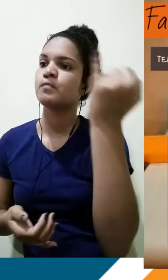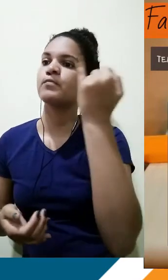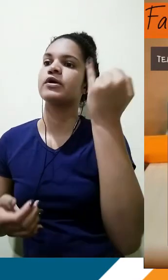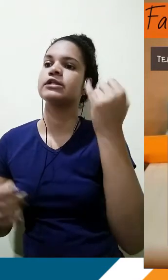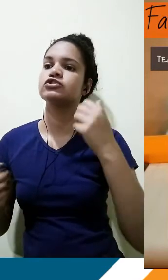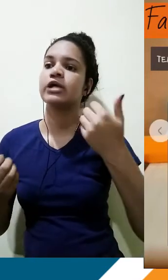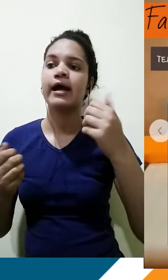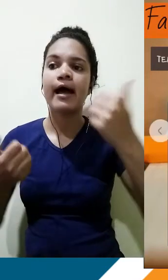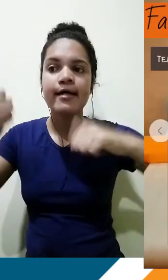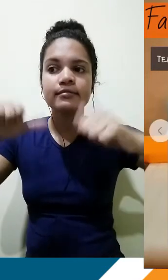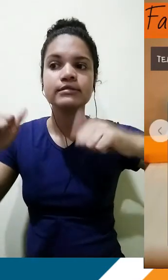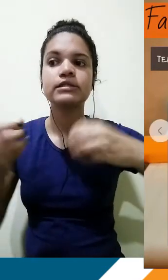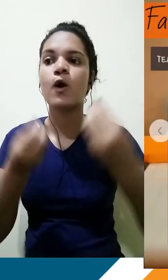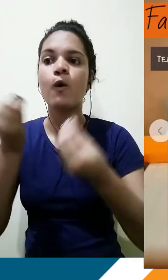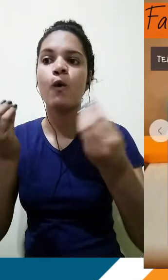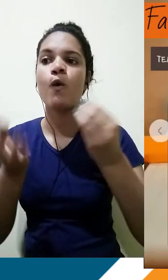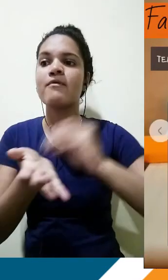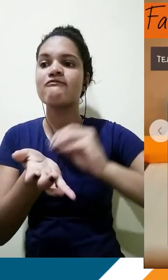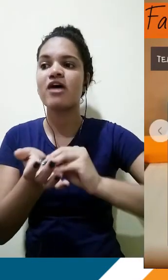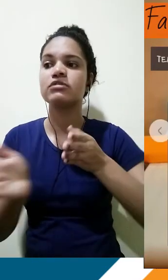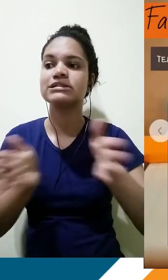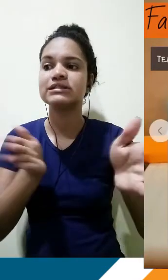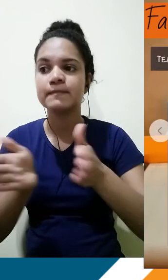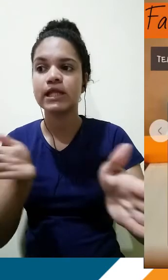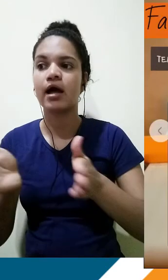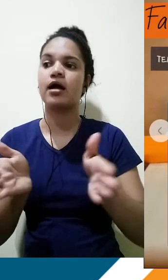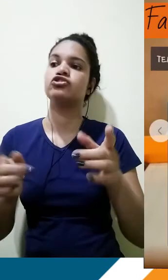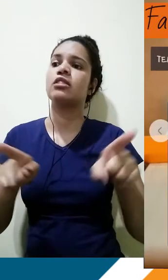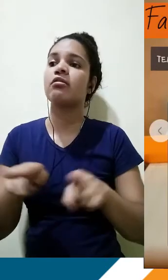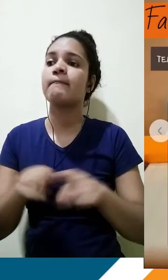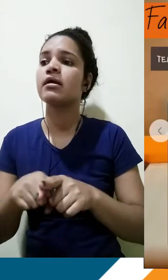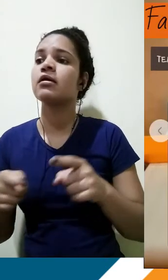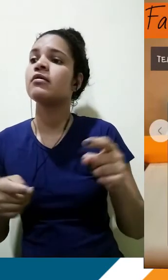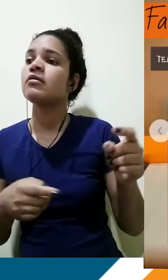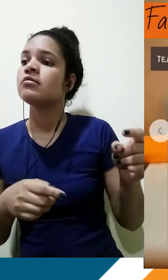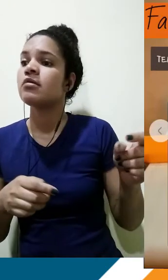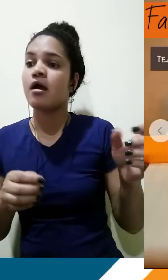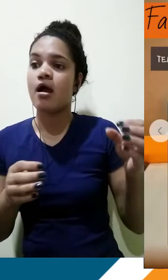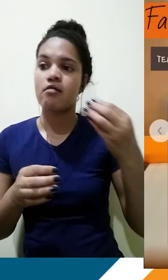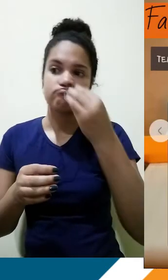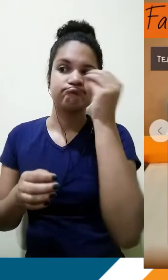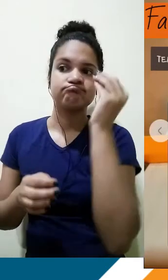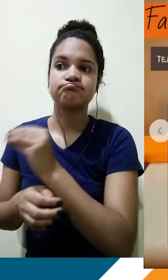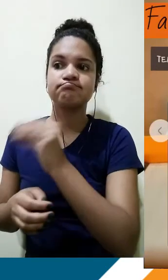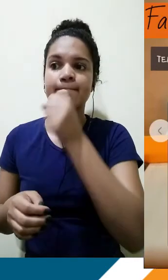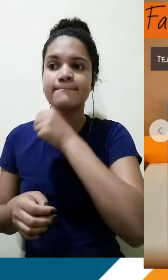Percebam, a substituição vocabular que foi feita, que eu mantive idosos, aqui eu alterei para a personagem da terceira idade, aqui eu